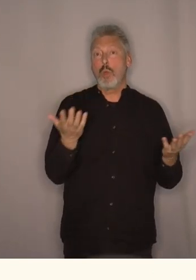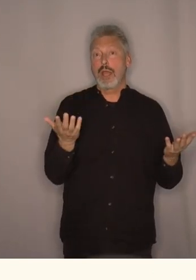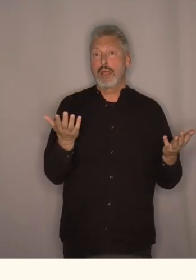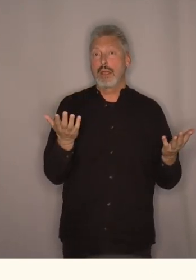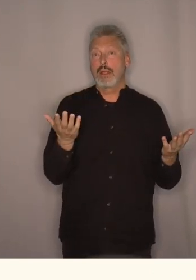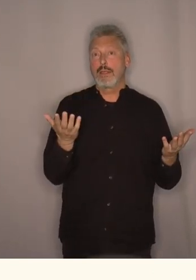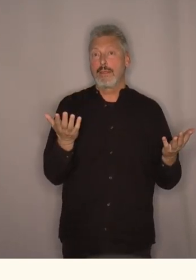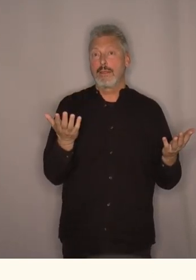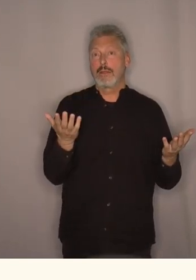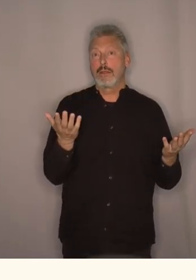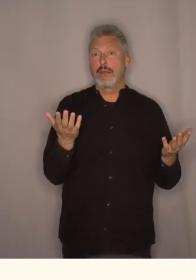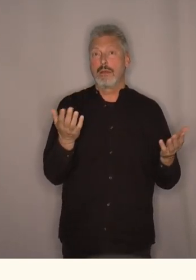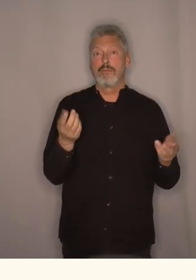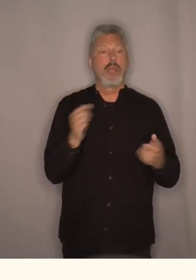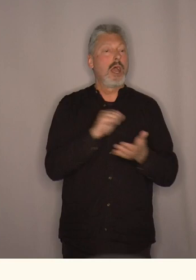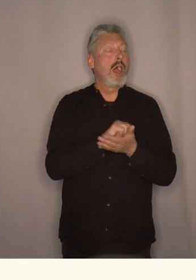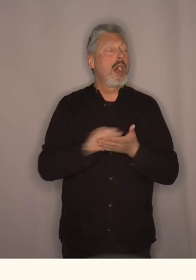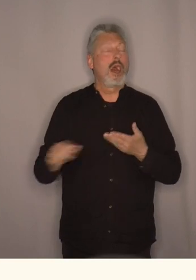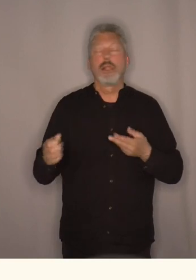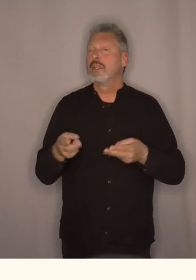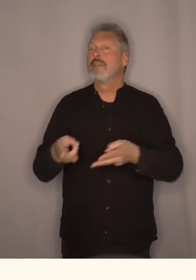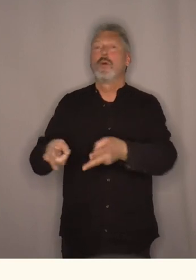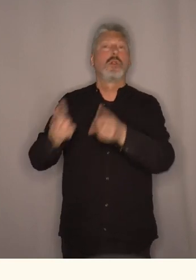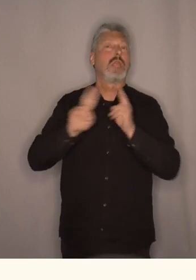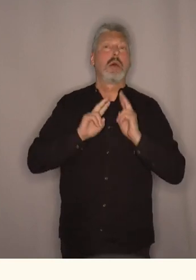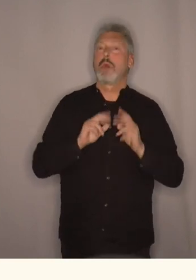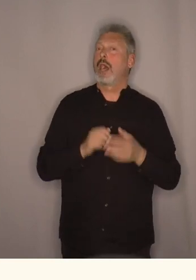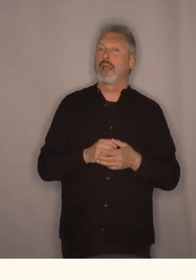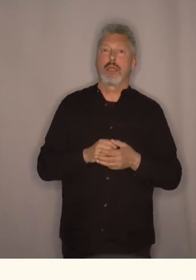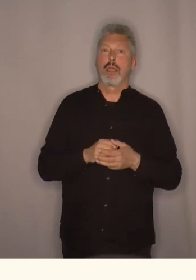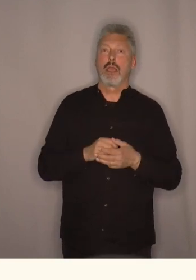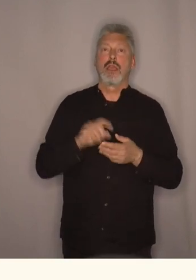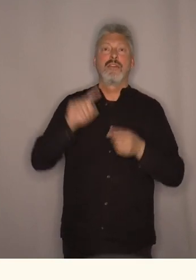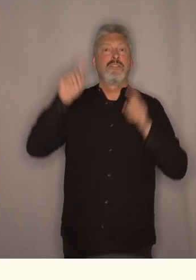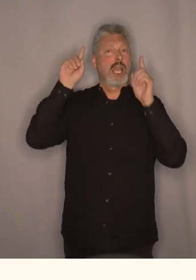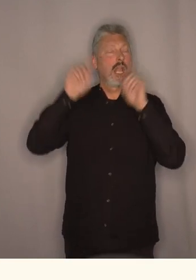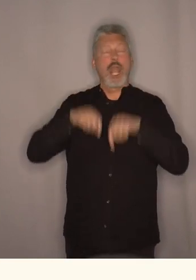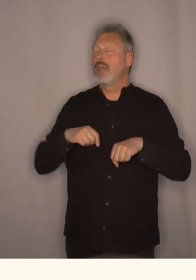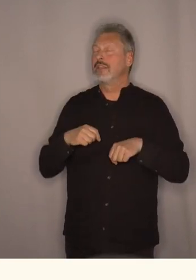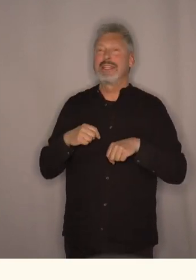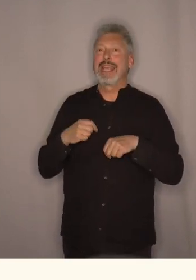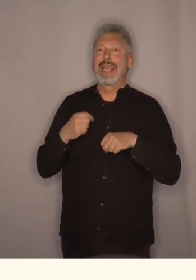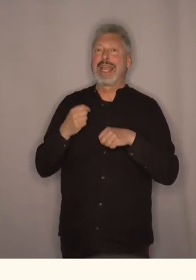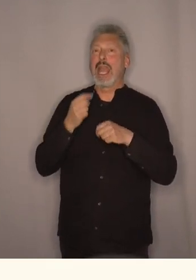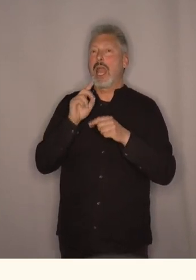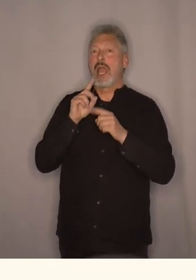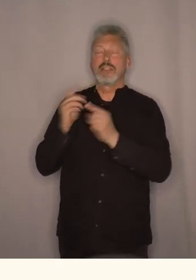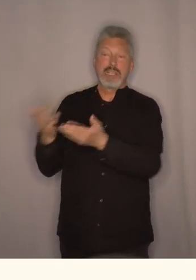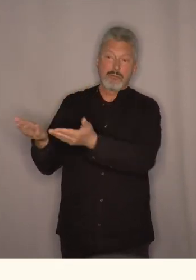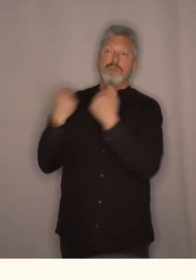ja så får vi det aldri tilbake vi kan rett og slett ikke tilbakekalle en art som er død ut